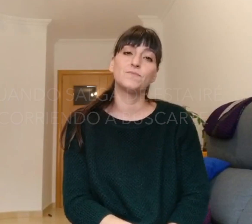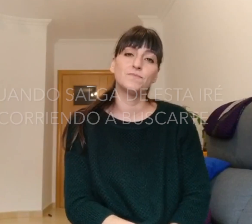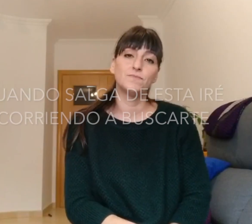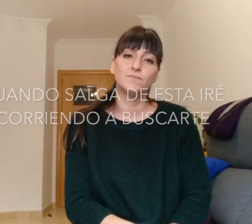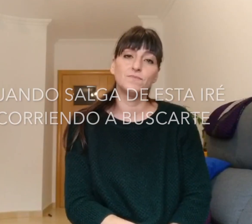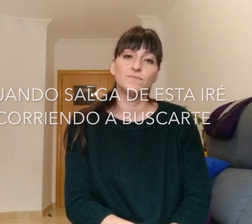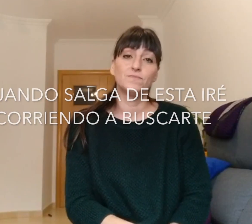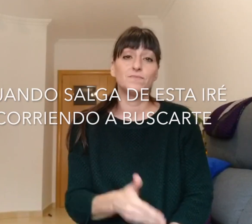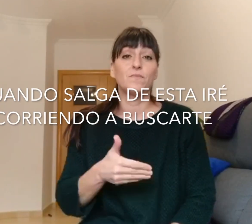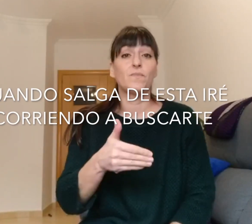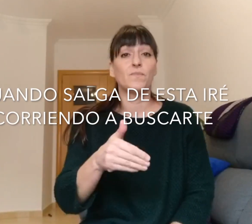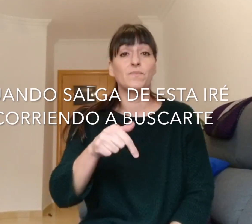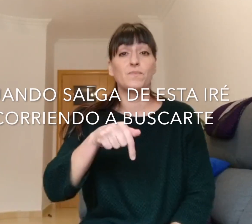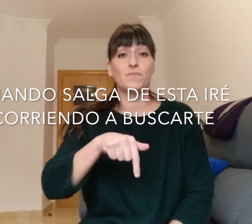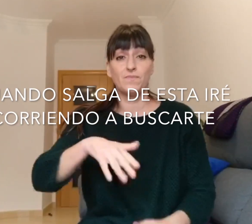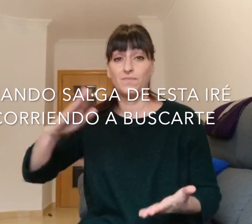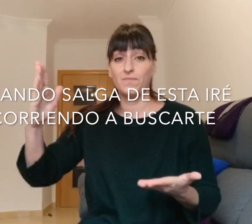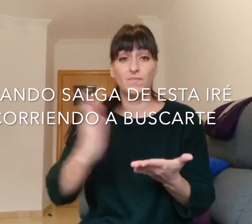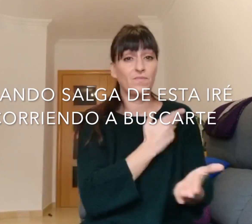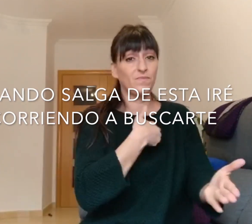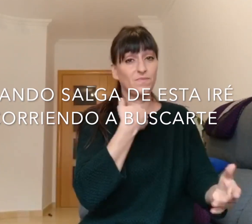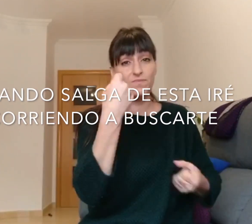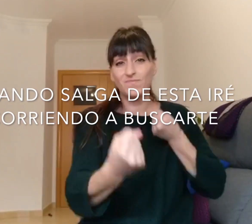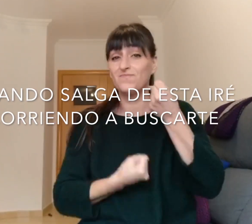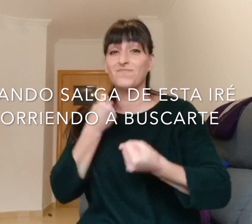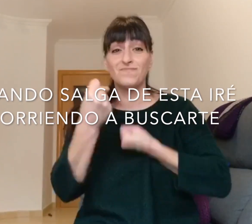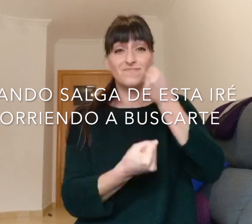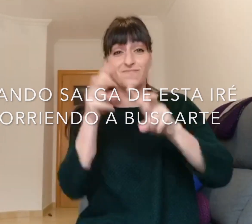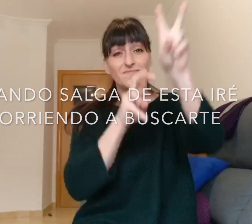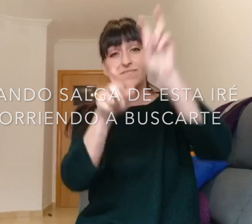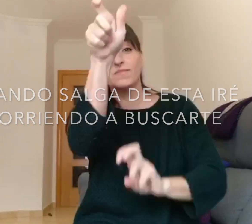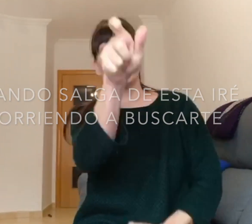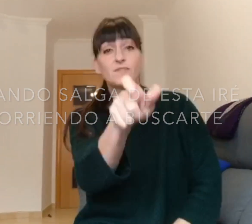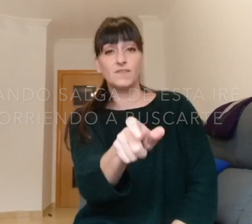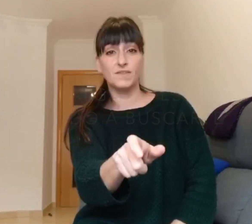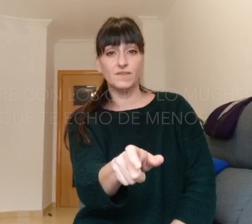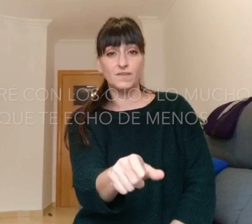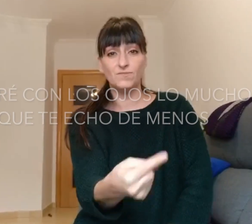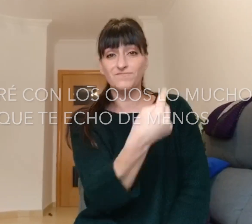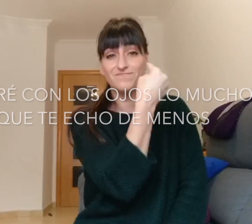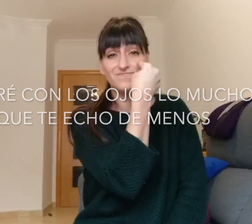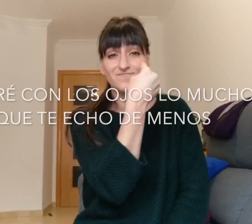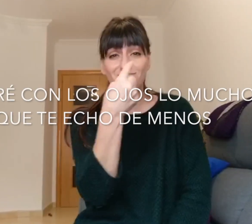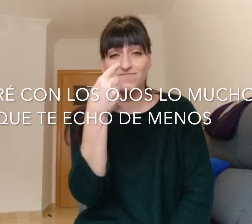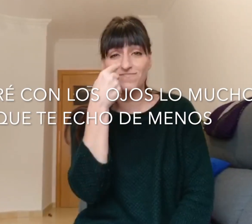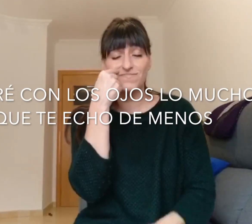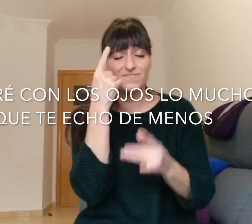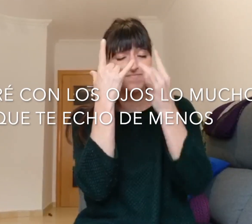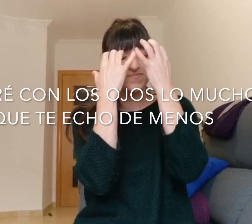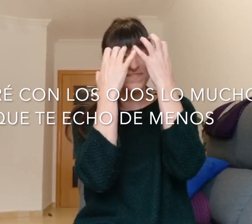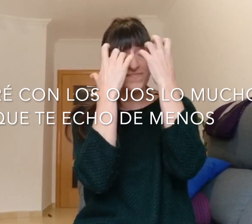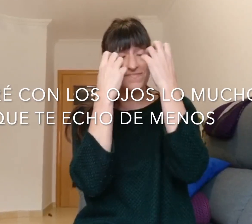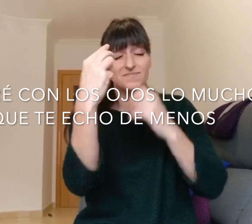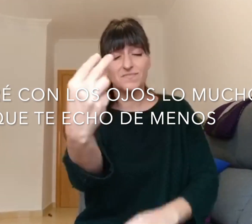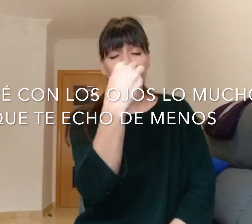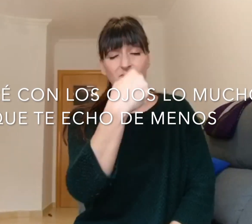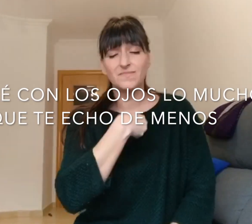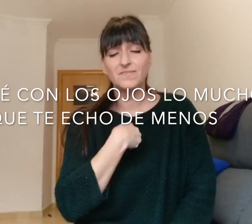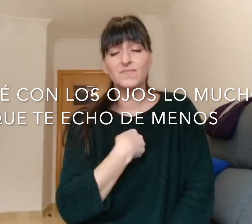Cuando salga de esta iré corriendo a buscarte Te diré con los ojos lo mucho que te echo de